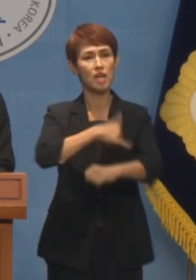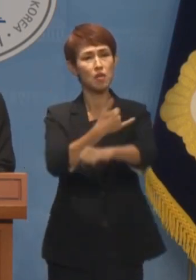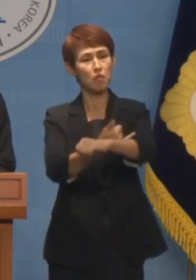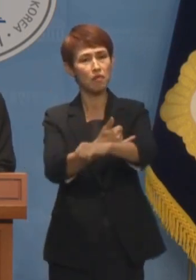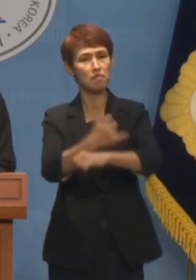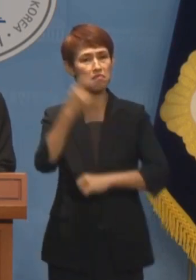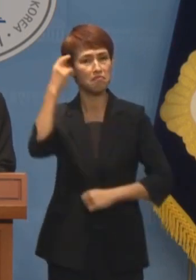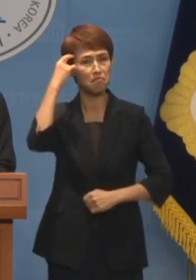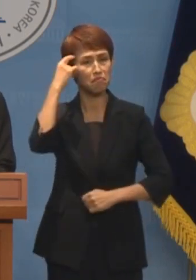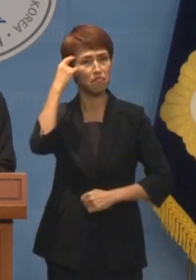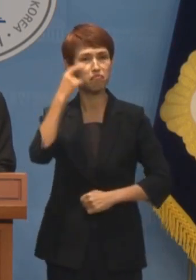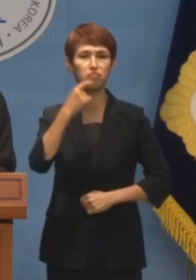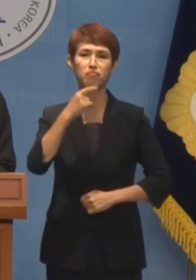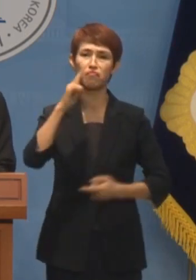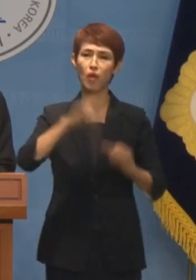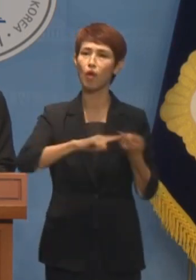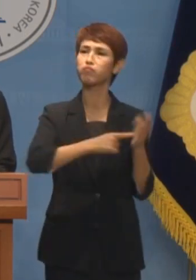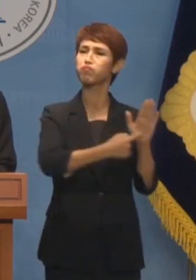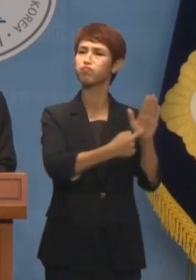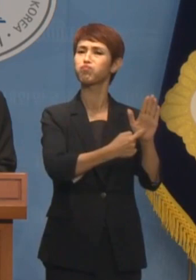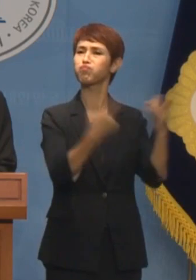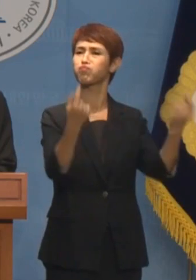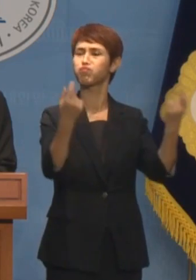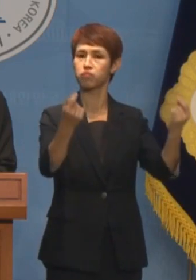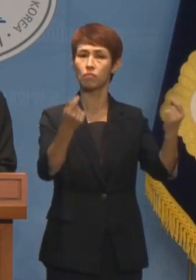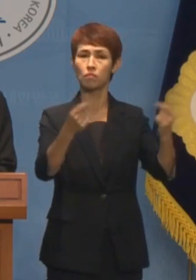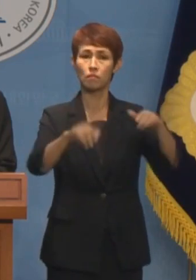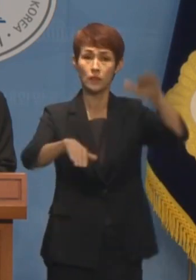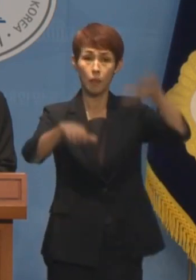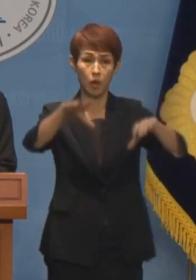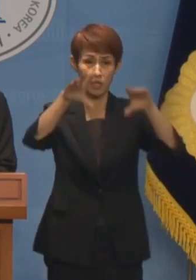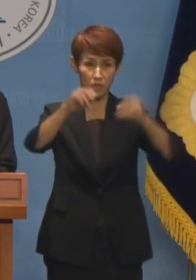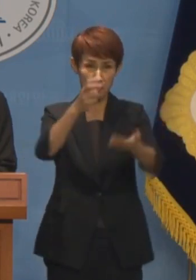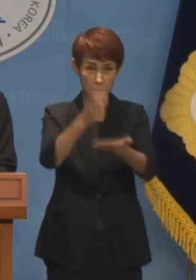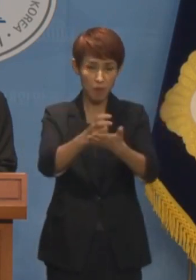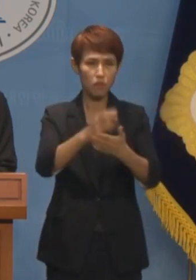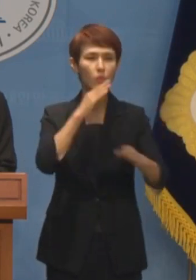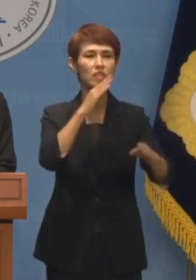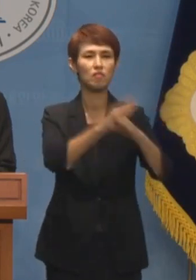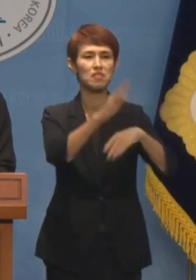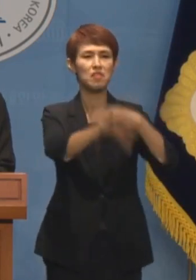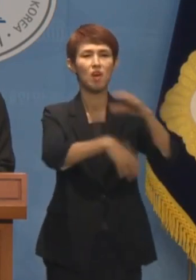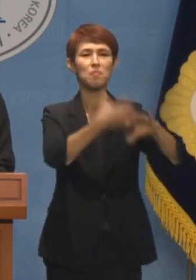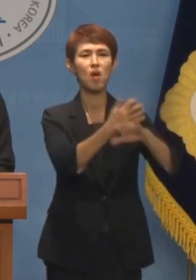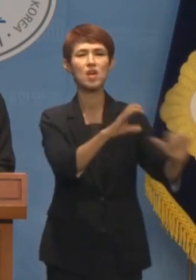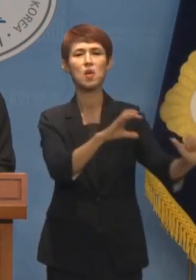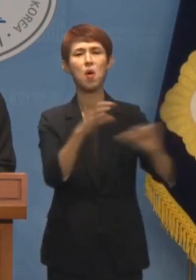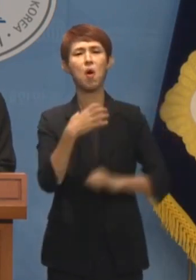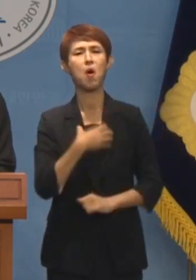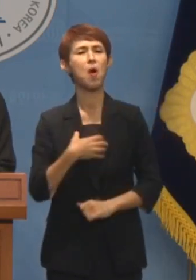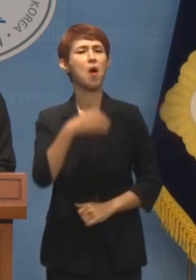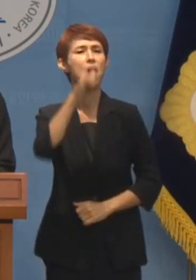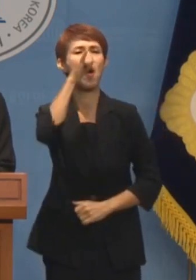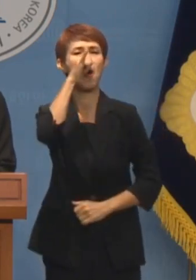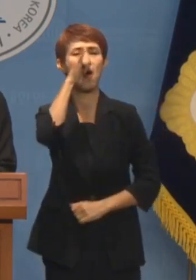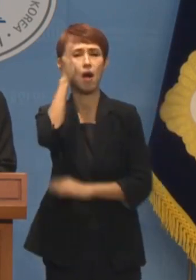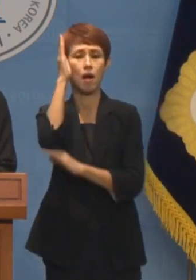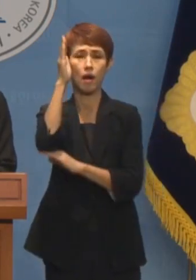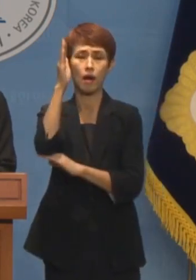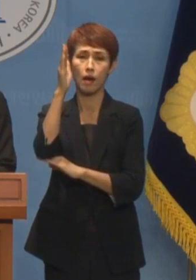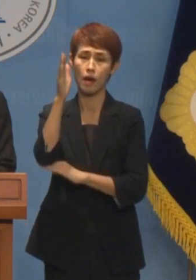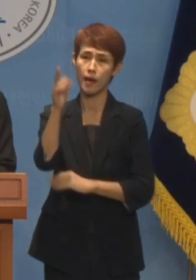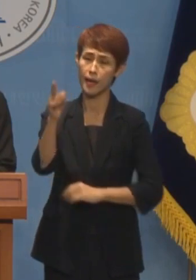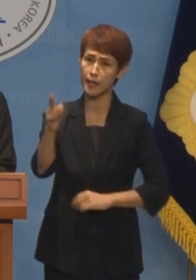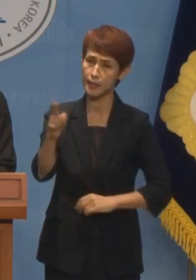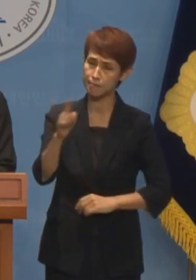가치관을 숨기지 않았고 차별금지법이 공산주의 혁명에 이용될 우려가 있다는 망상과